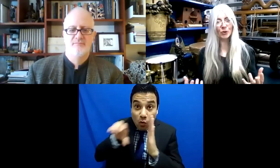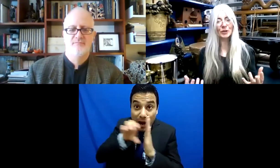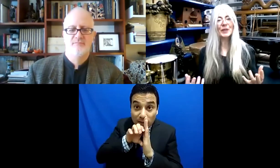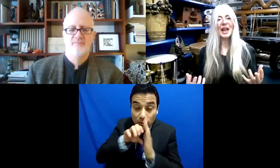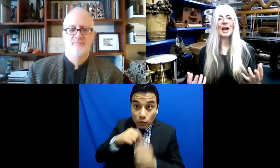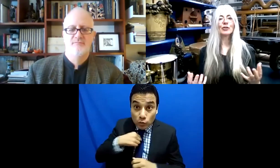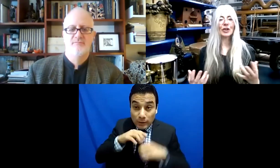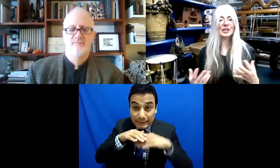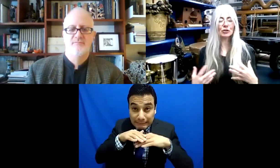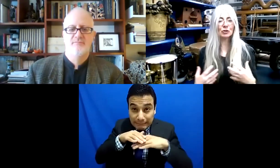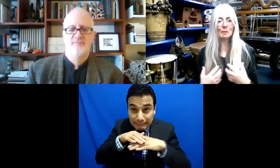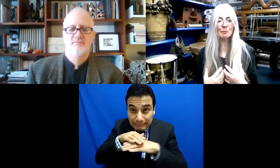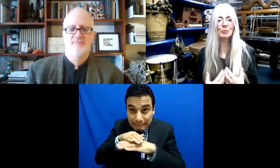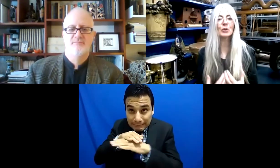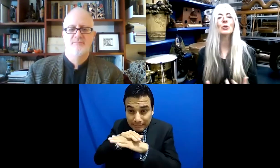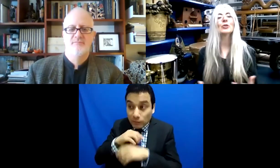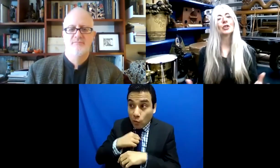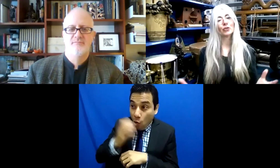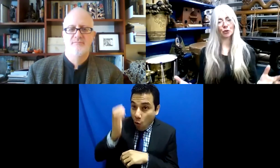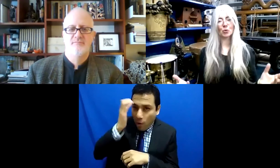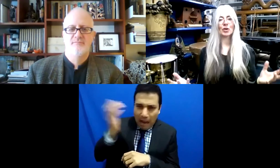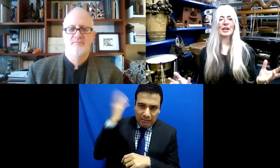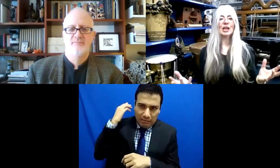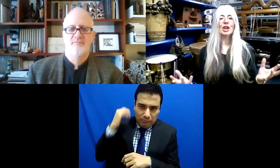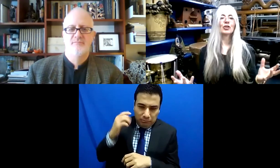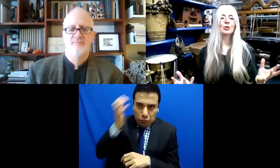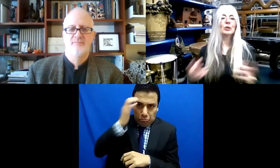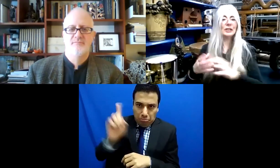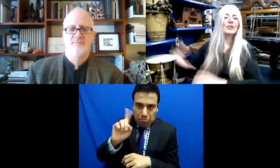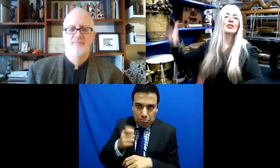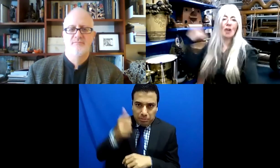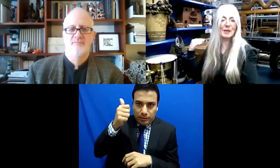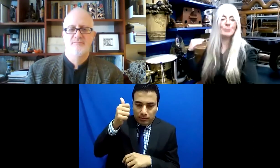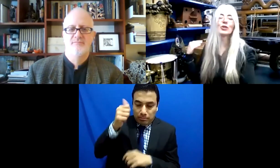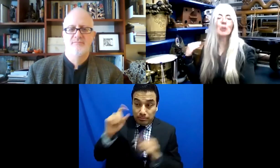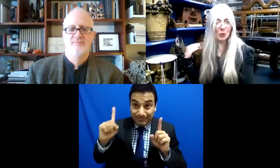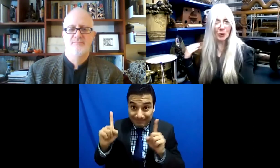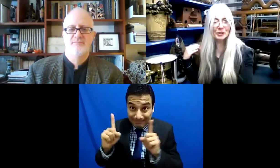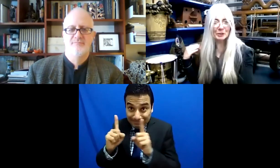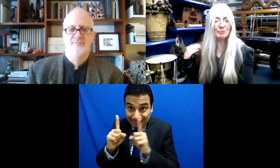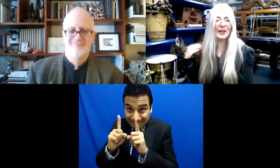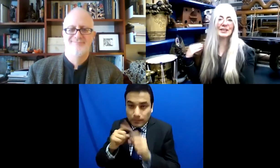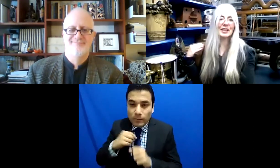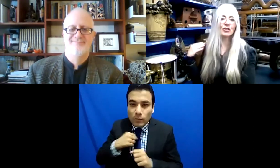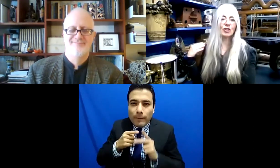Sin conocerlos, sin haberlos visto antes. Y el tratar de construir esta